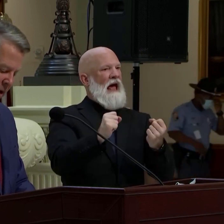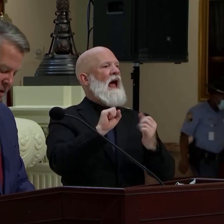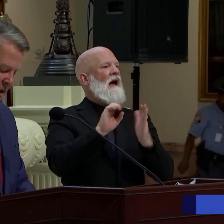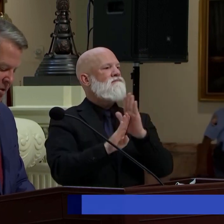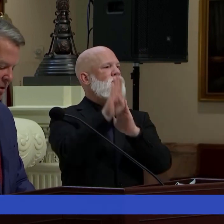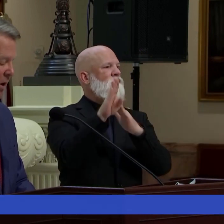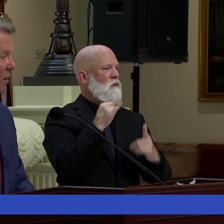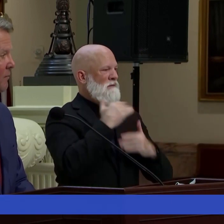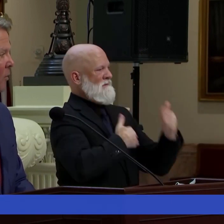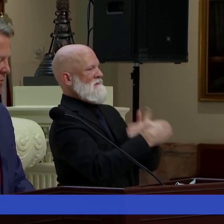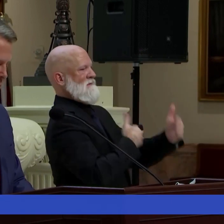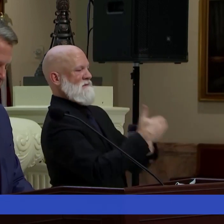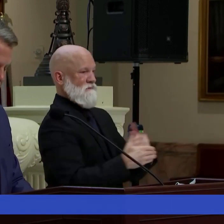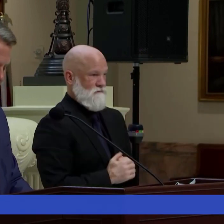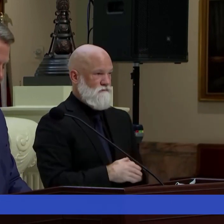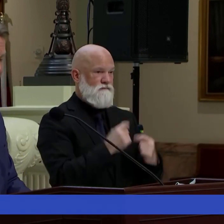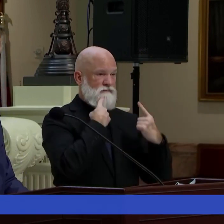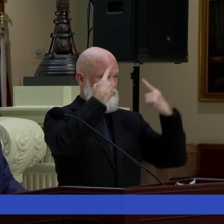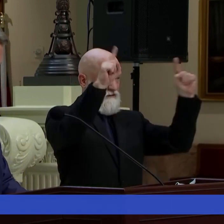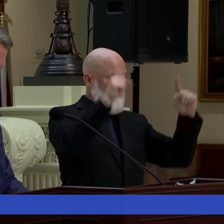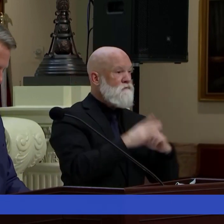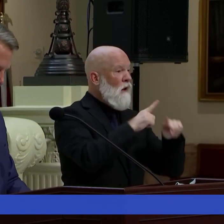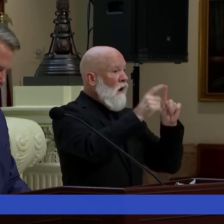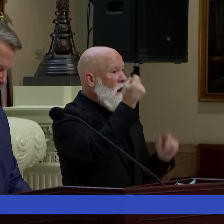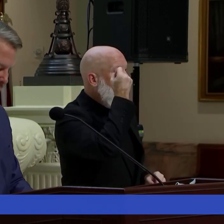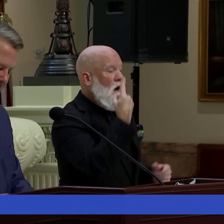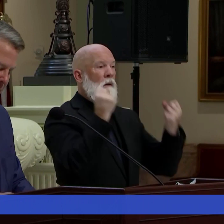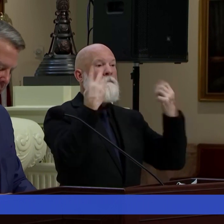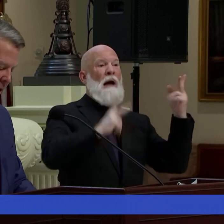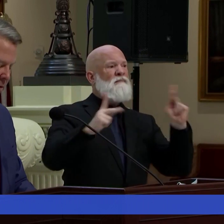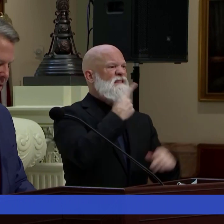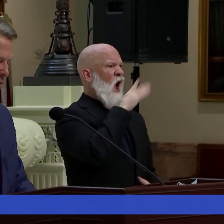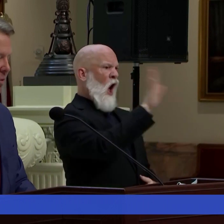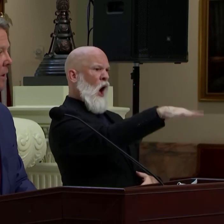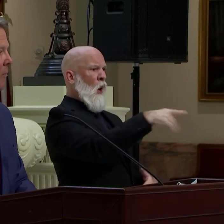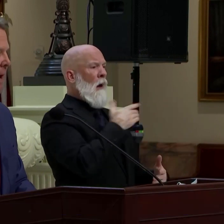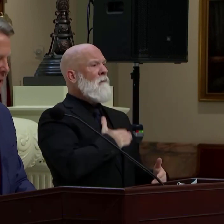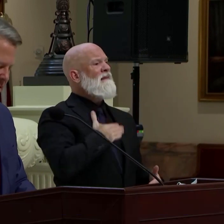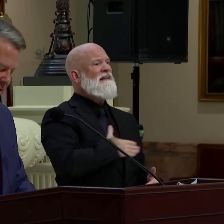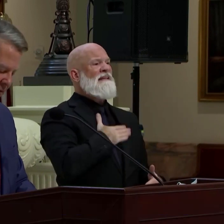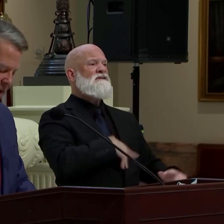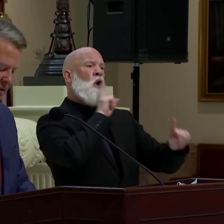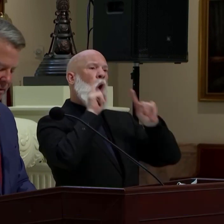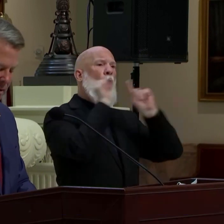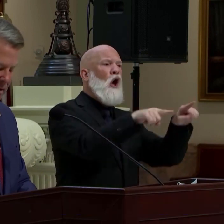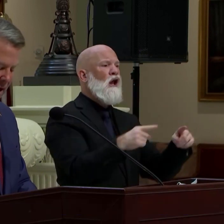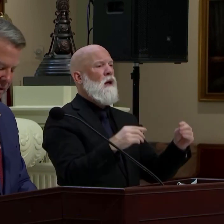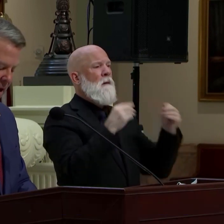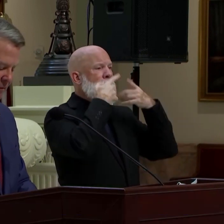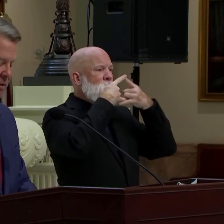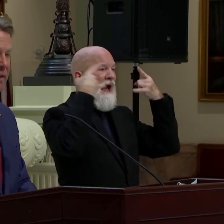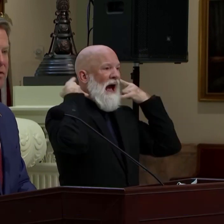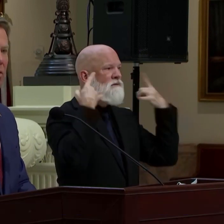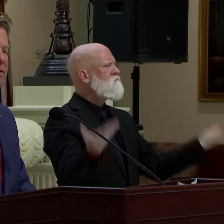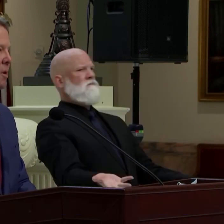Eu sei que muitos cidadãos bem intencionados e bem informados querem uma lei de uso de máscara. Embora concordemos que usar máscara é eficaz,